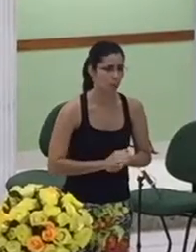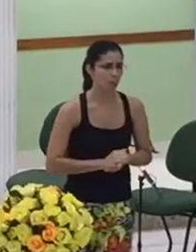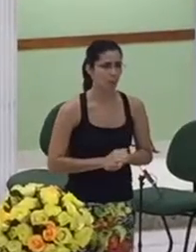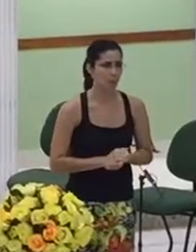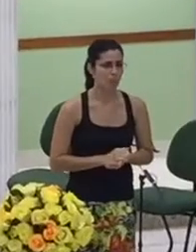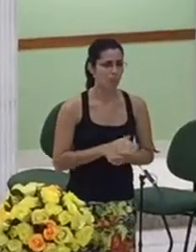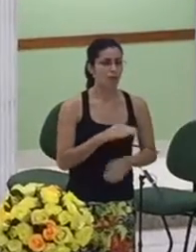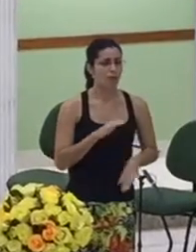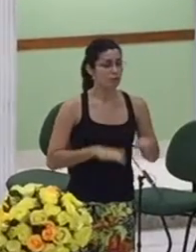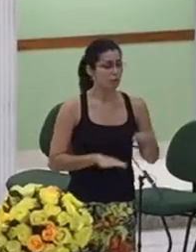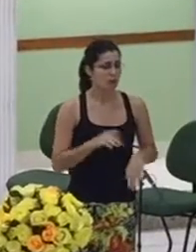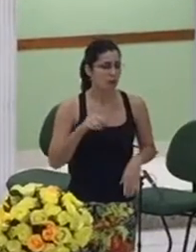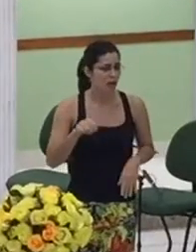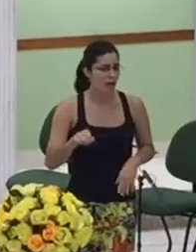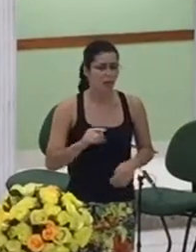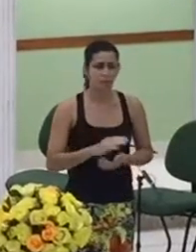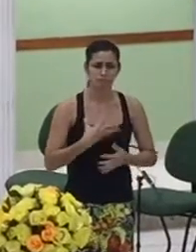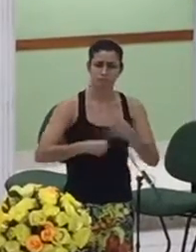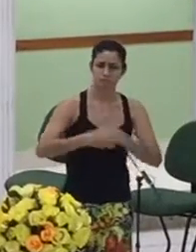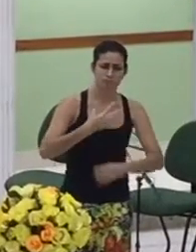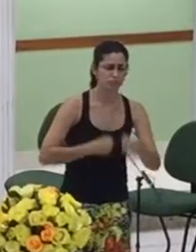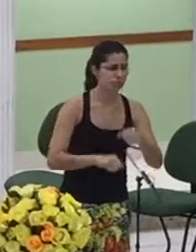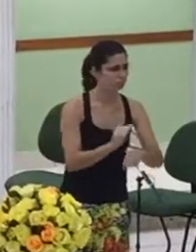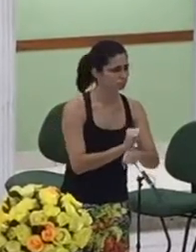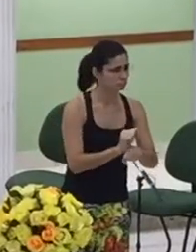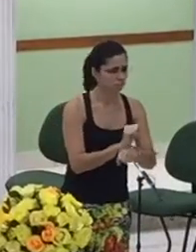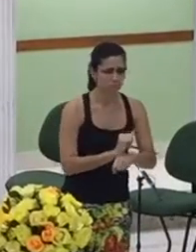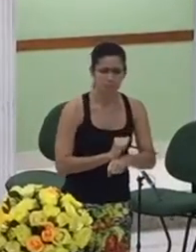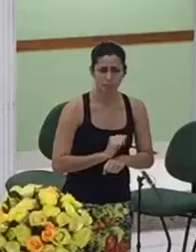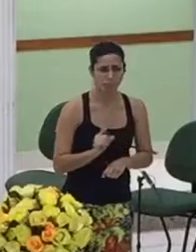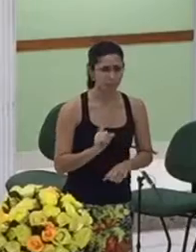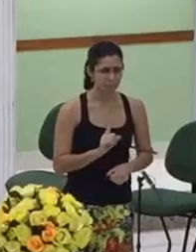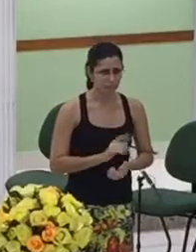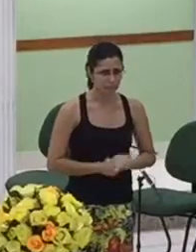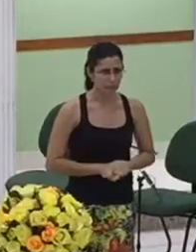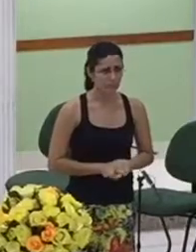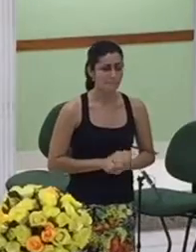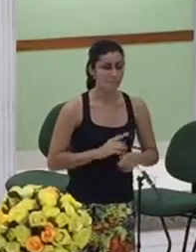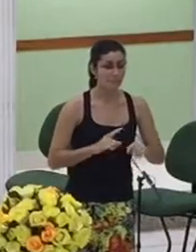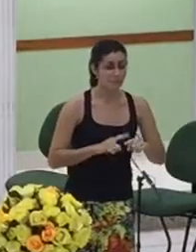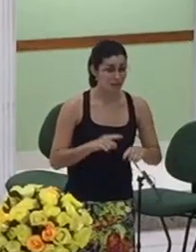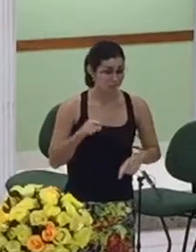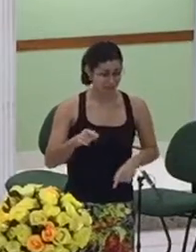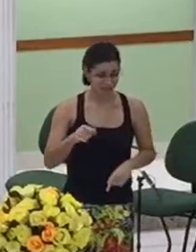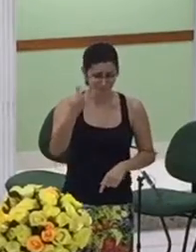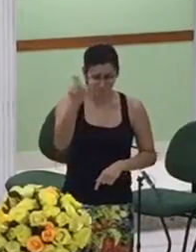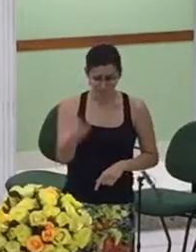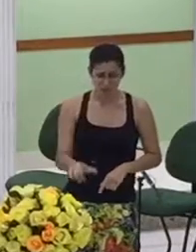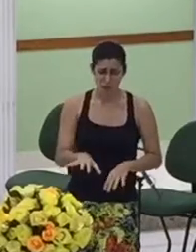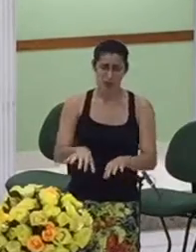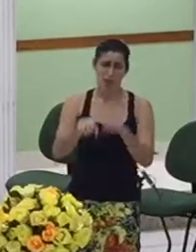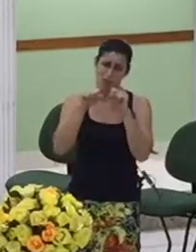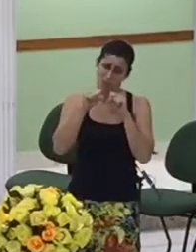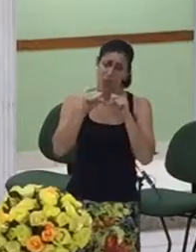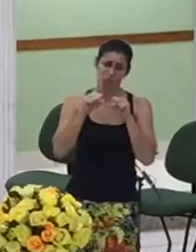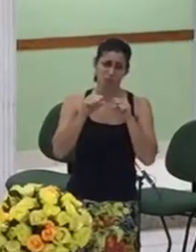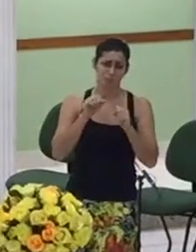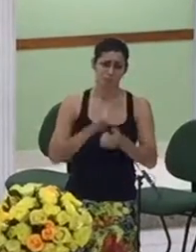e essa era uma mulher amaldiçoada supostamente amaldiçoada